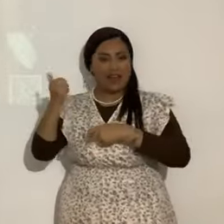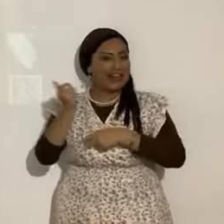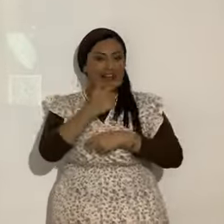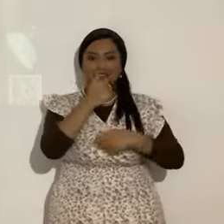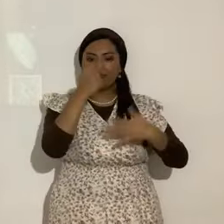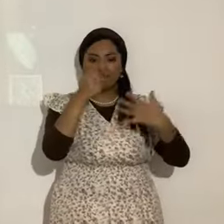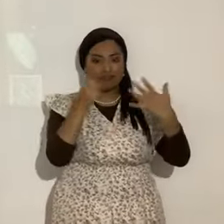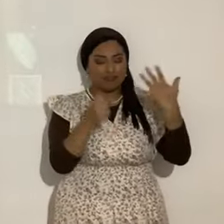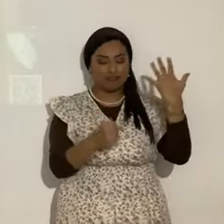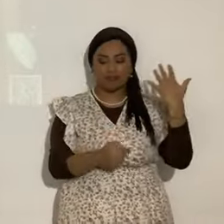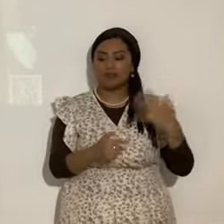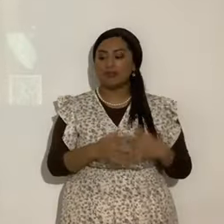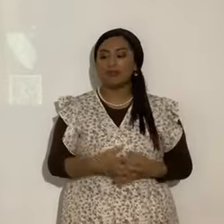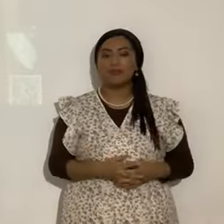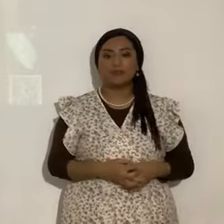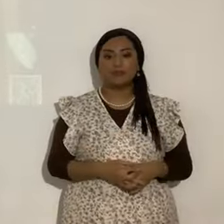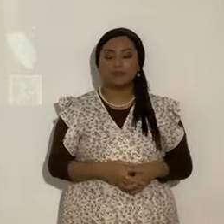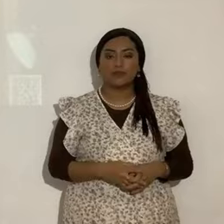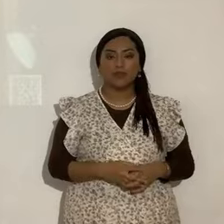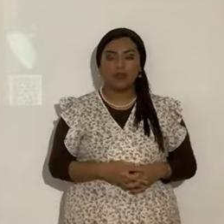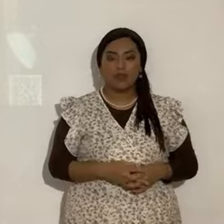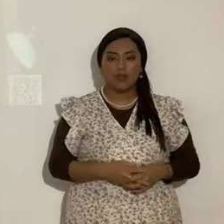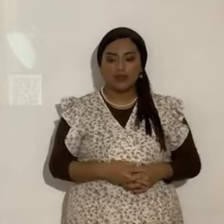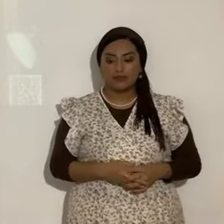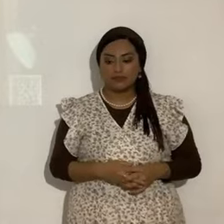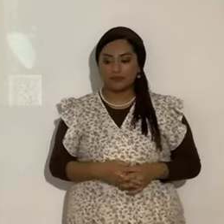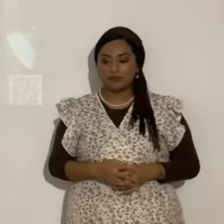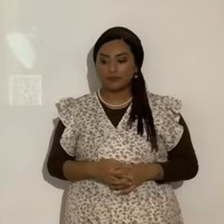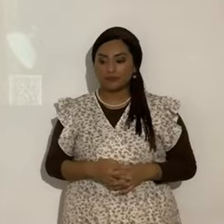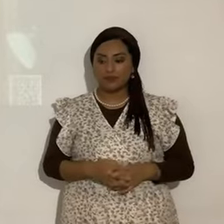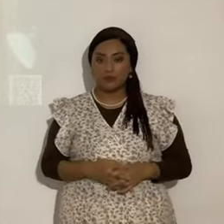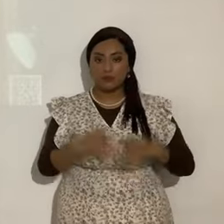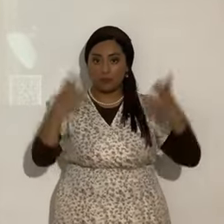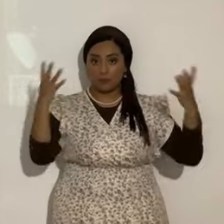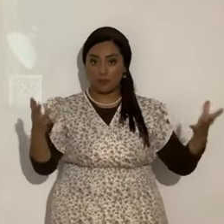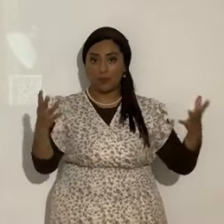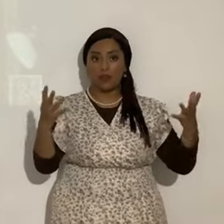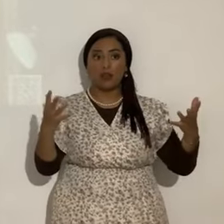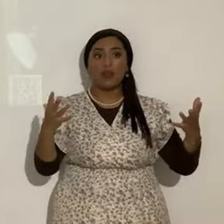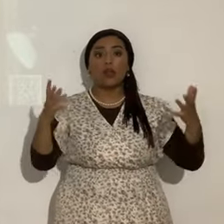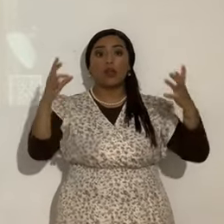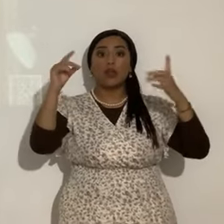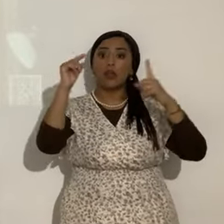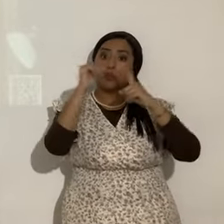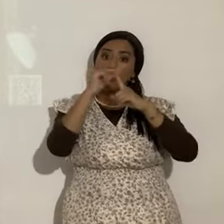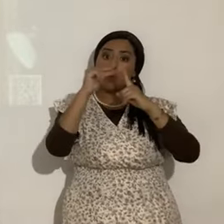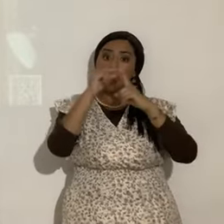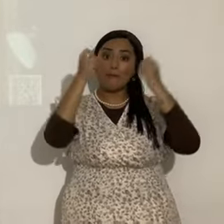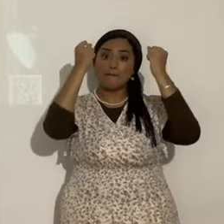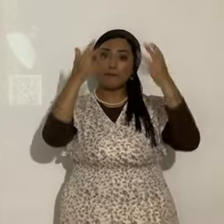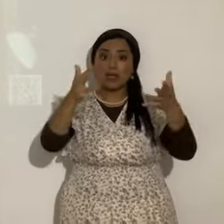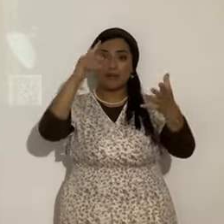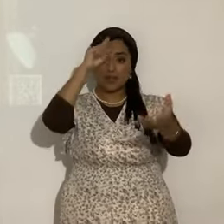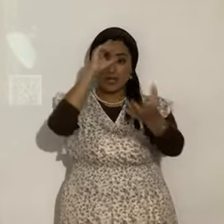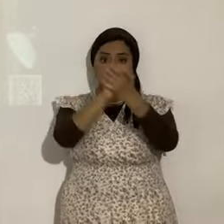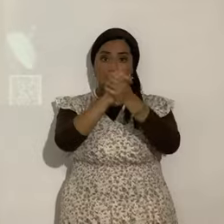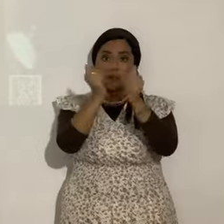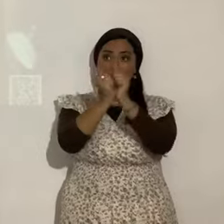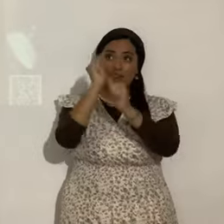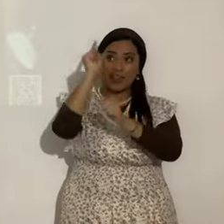Así como los demonios. ¿No? Etcétera. Bueno. Entonces. ver. Las palabras que muchos creyeron en él. Contrastan